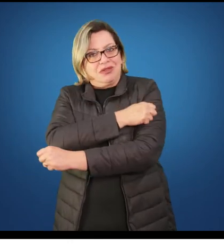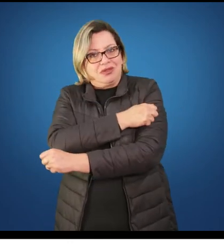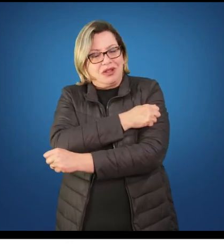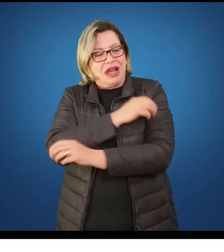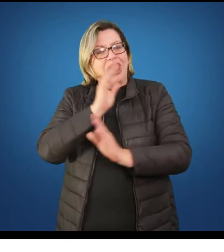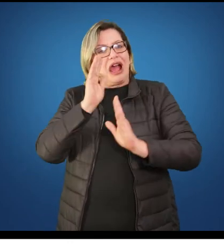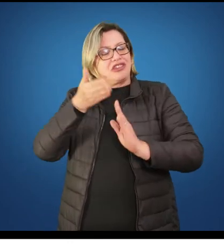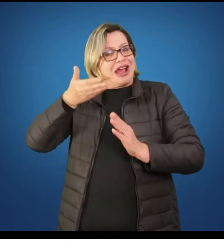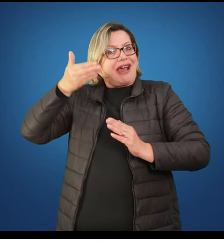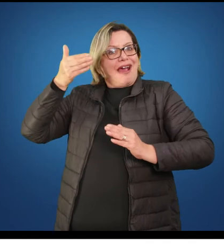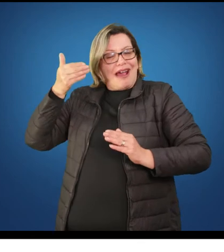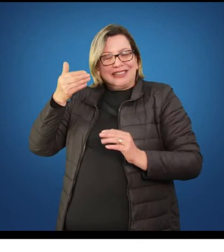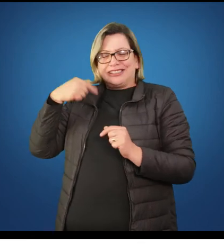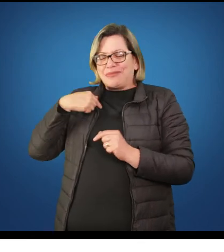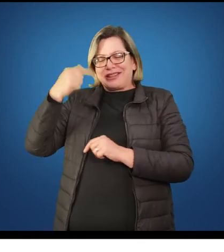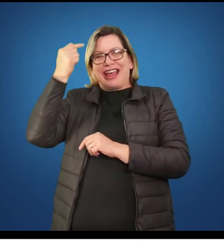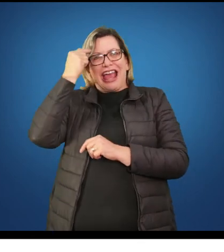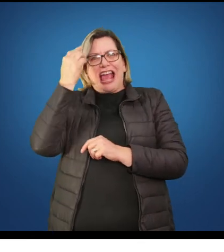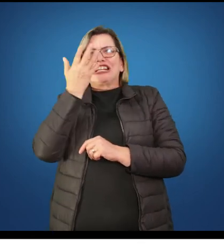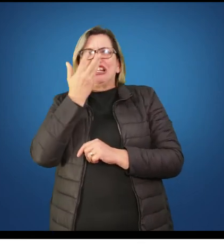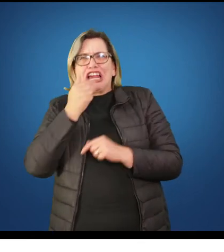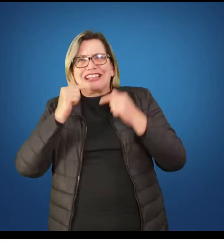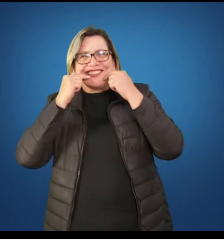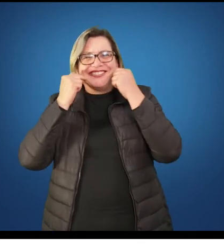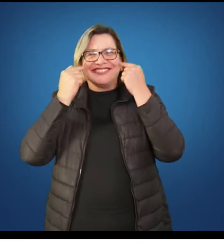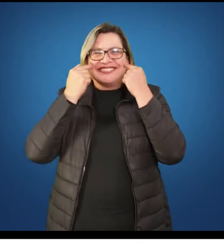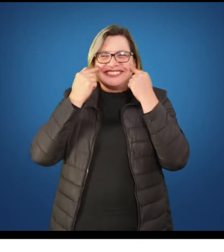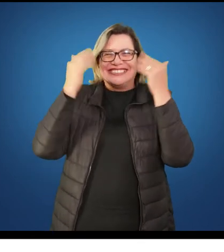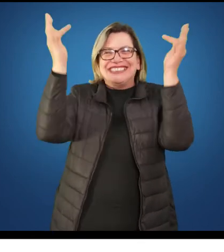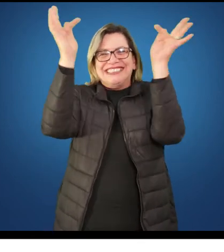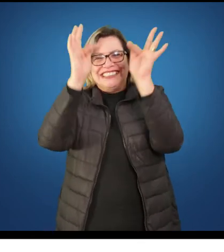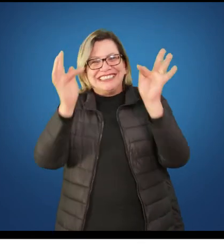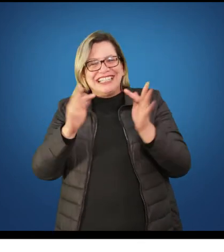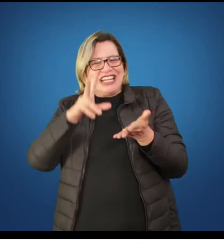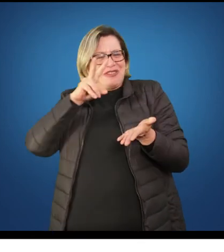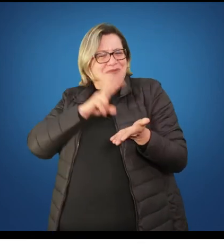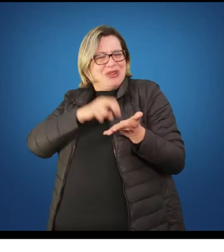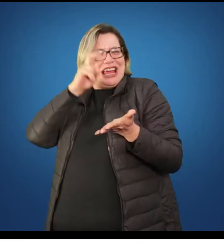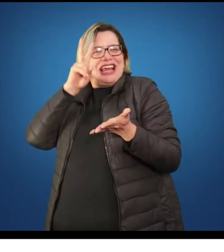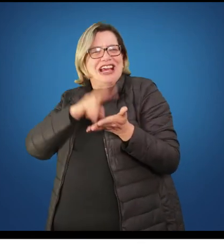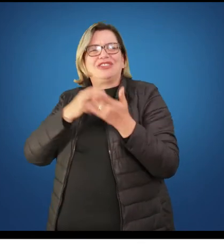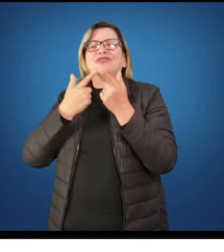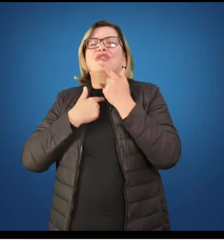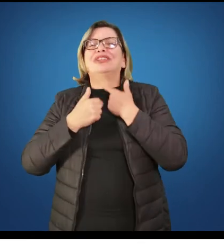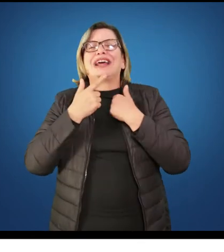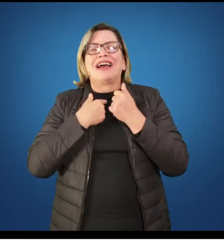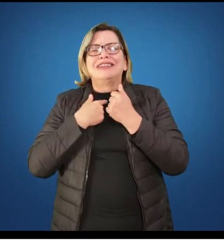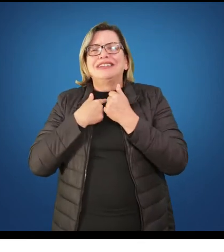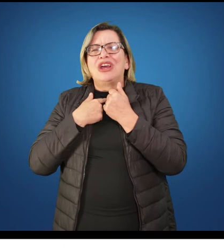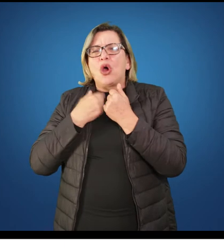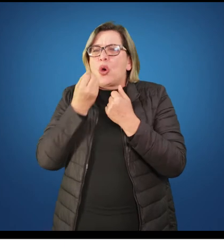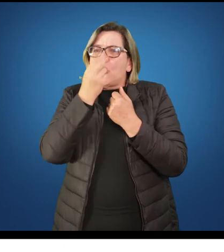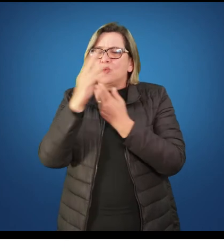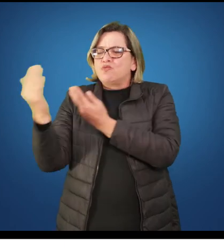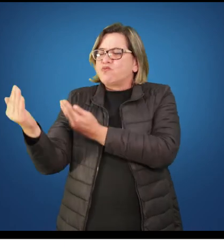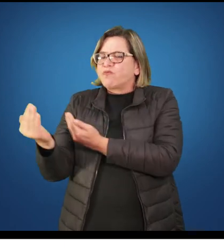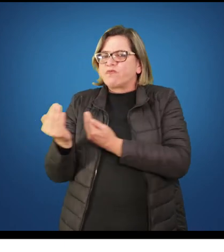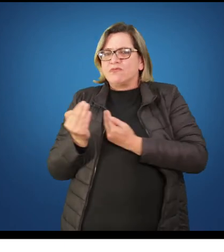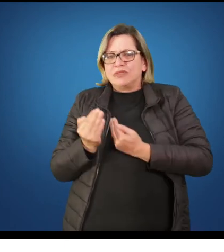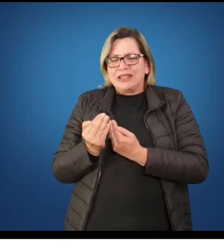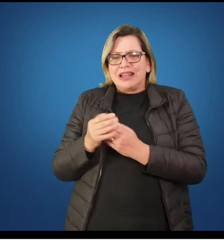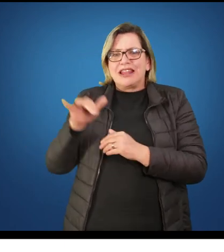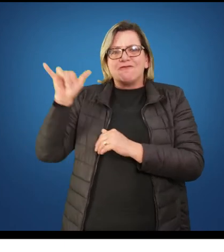influenciadores na maneira como nós nos comportamos e na maneira, então, como nós podemos olhar para eles